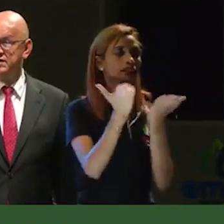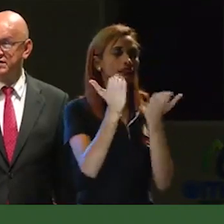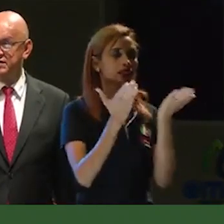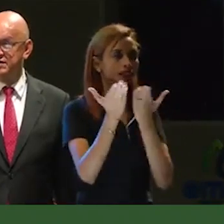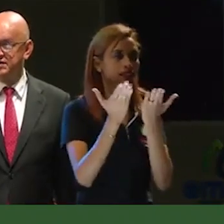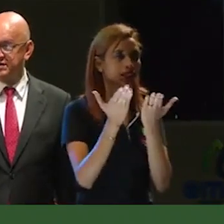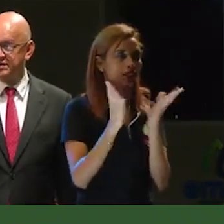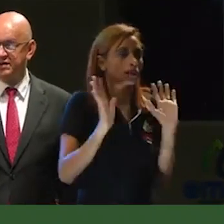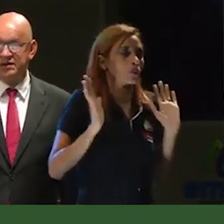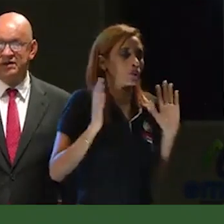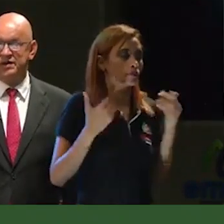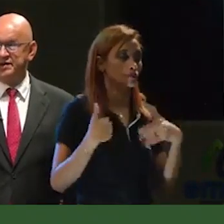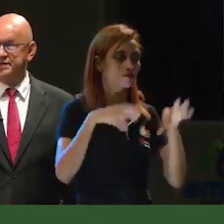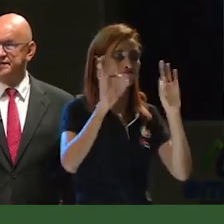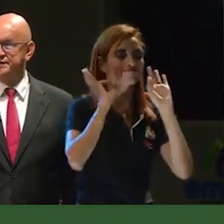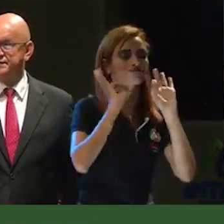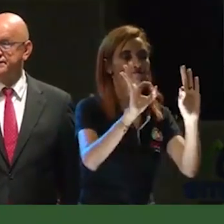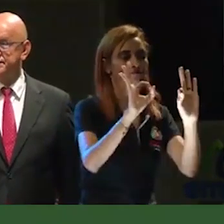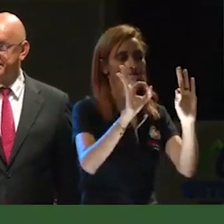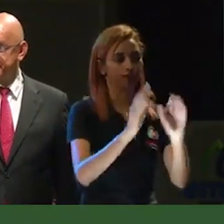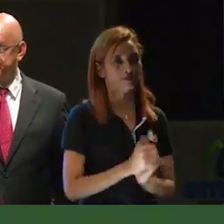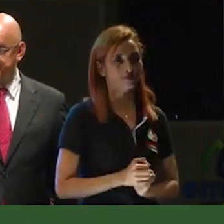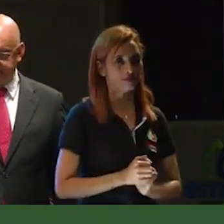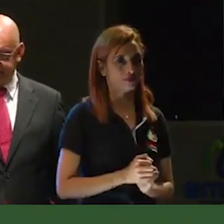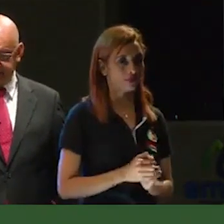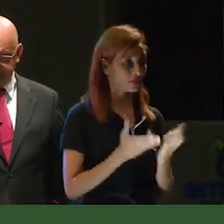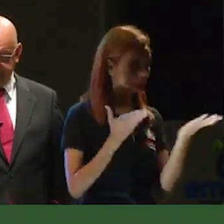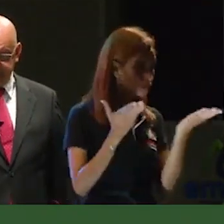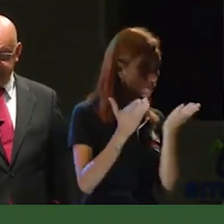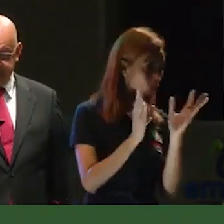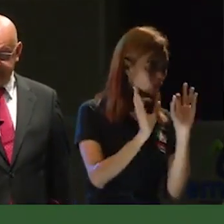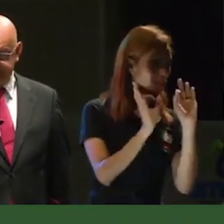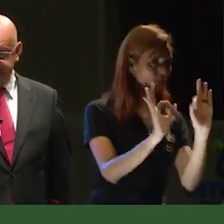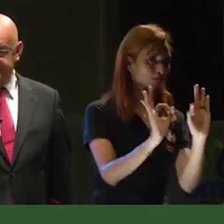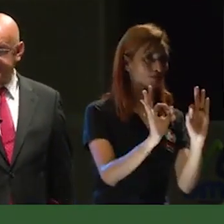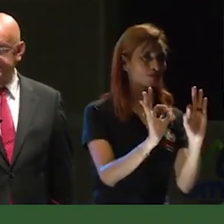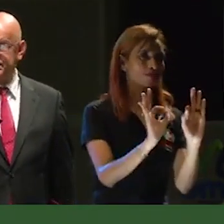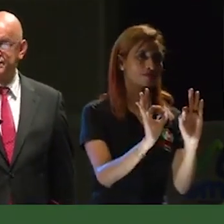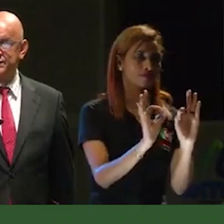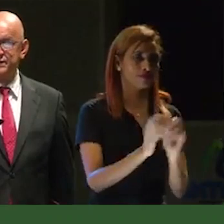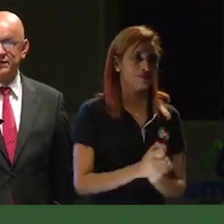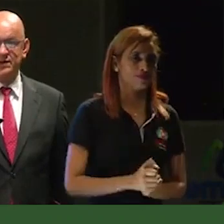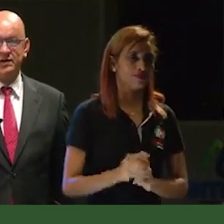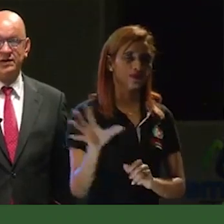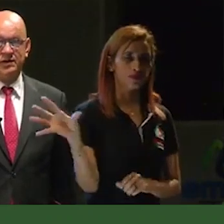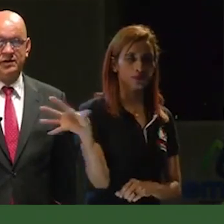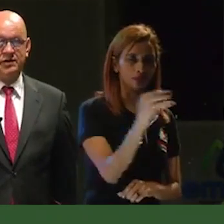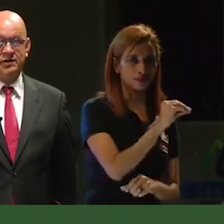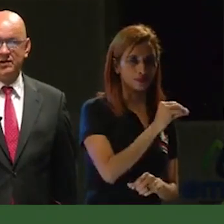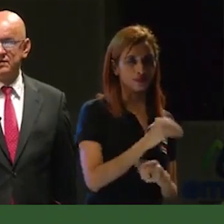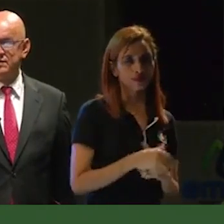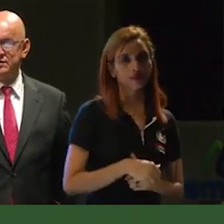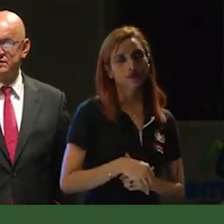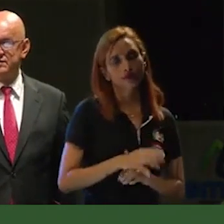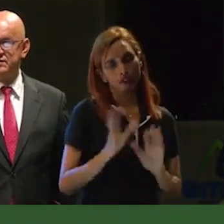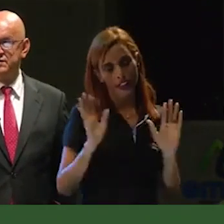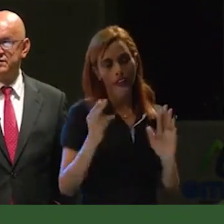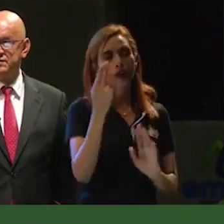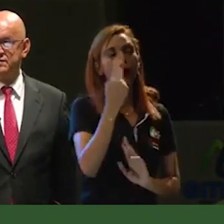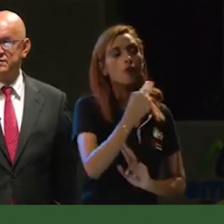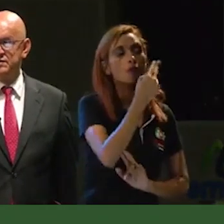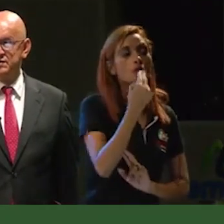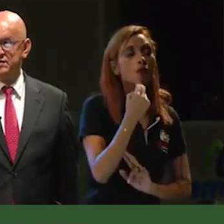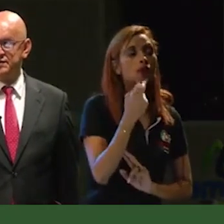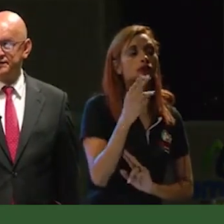manera eficiente, eficaz, con muy buena calidad en la prestación de todos estos servicios. Y ahí está el compromiso de